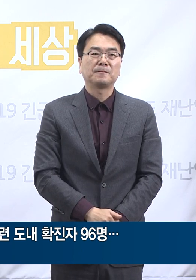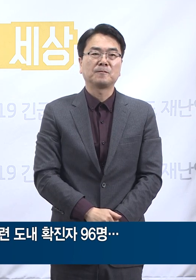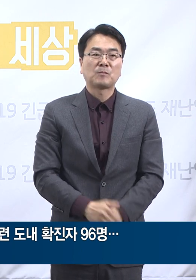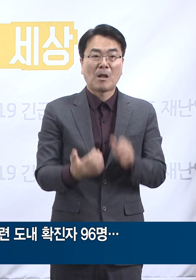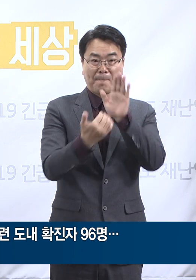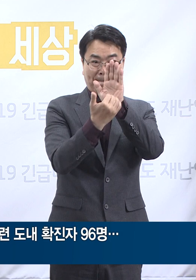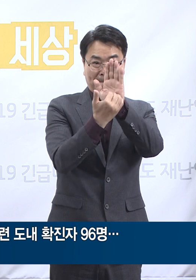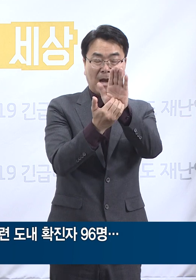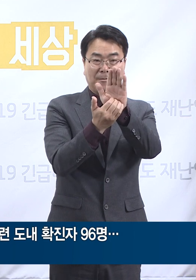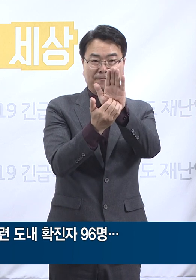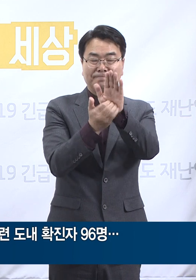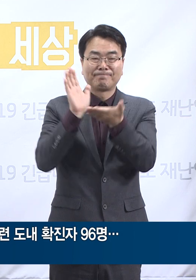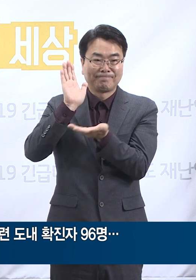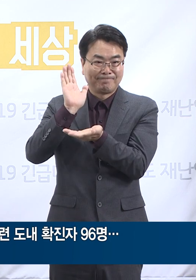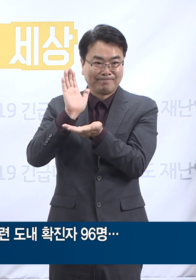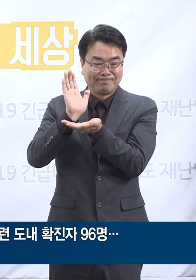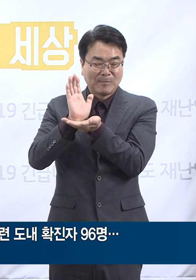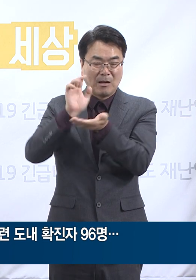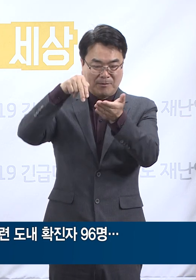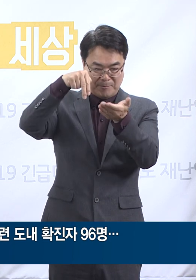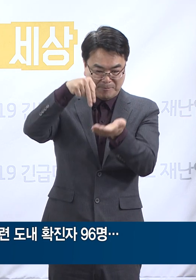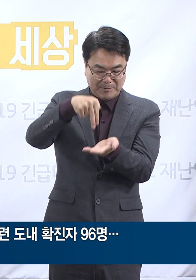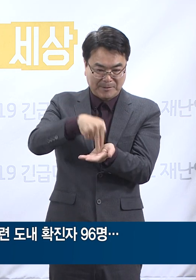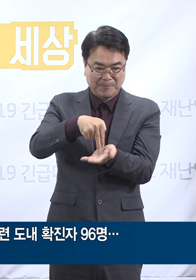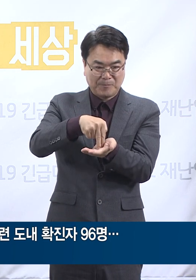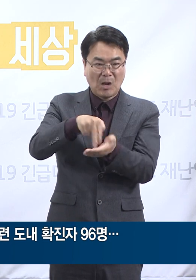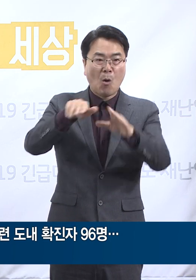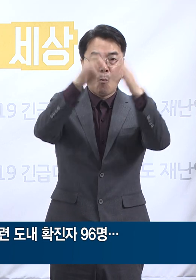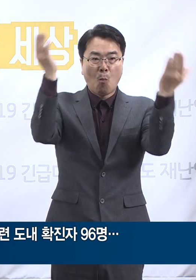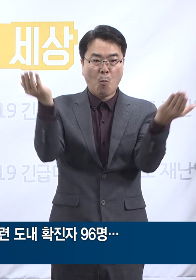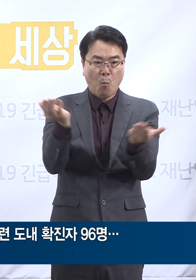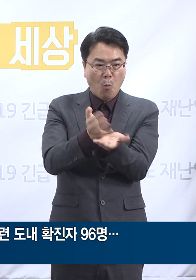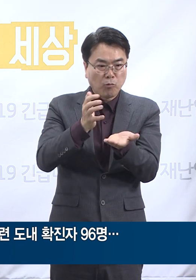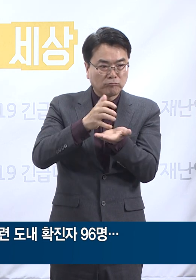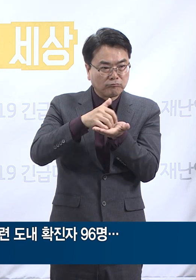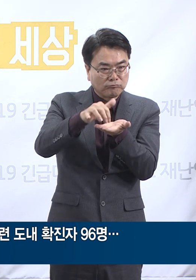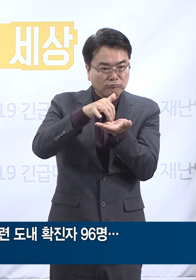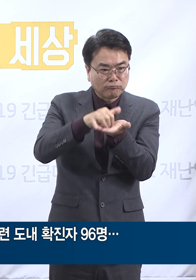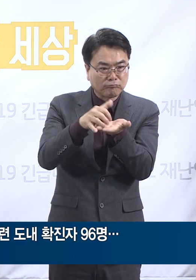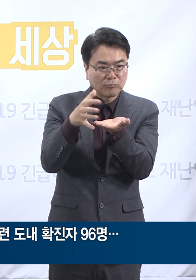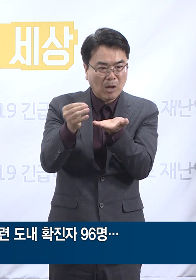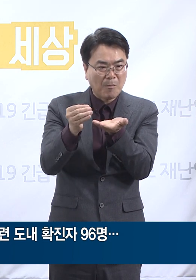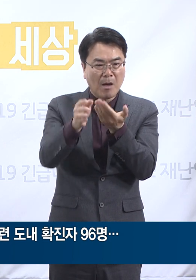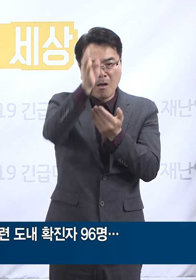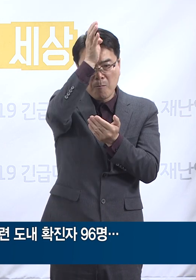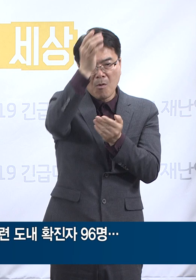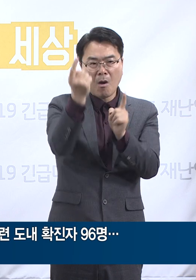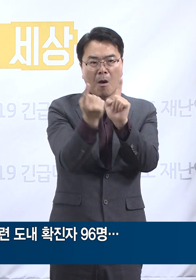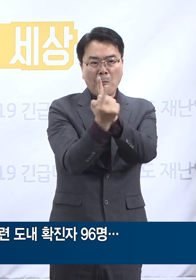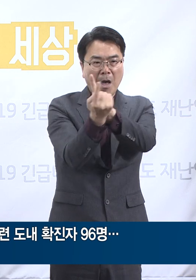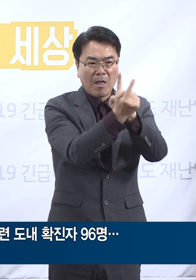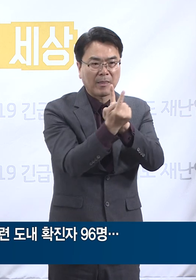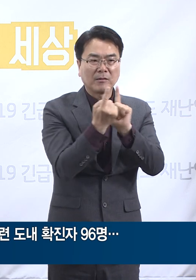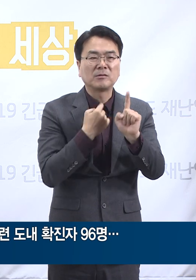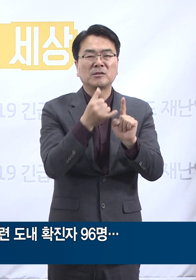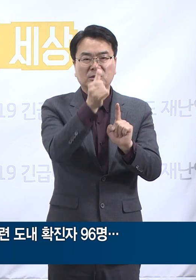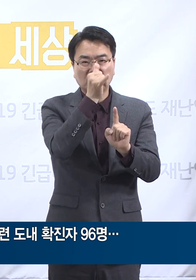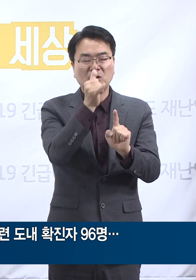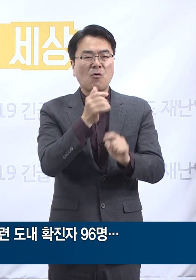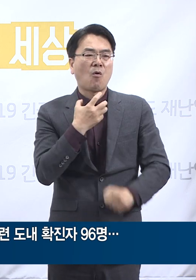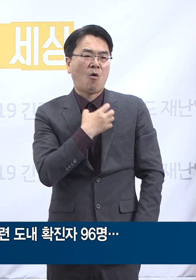방역당국은 확진자 증가세를 고려할 때 전수검사 대상 전체가 노출 위험이 높을 것으로 판단하여 4